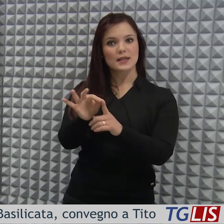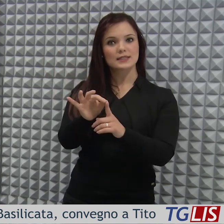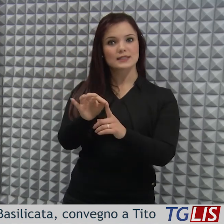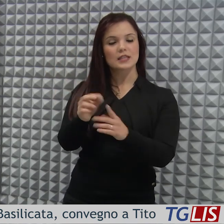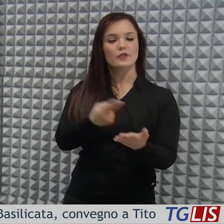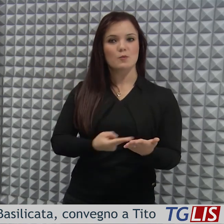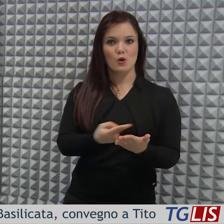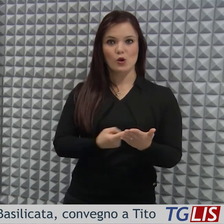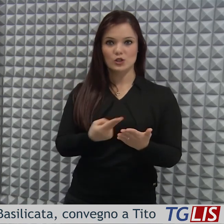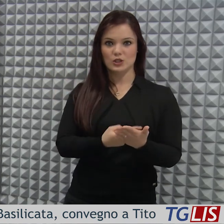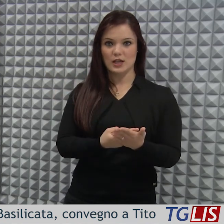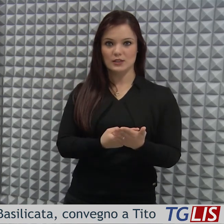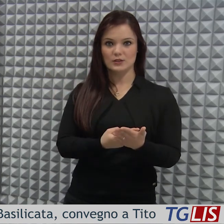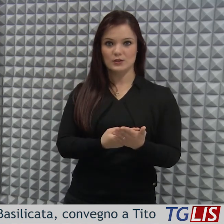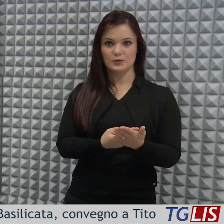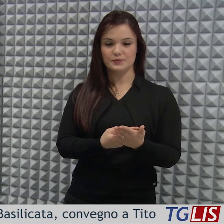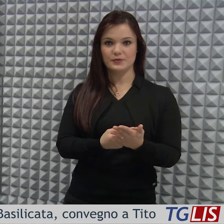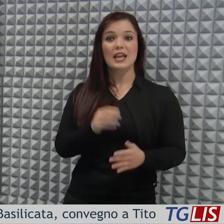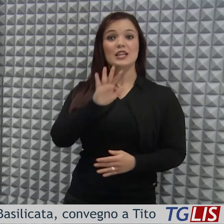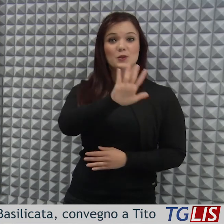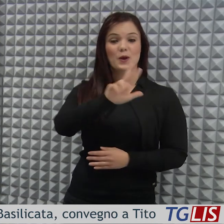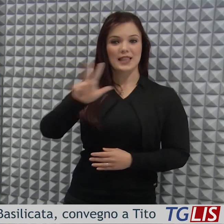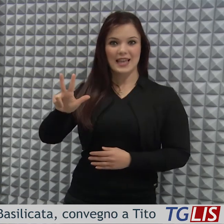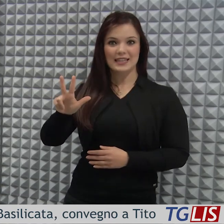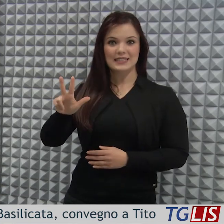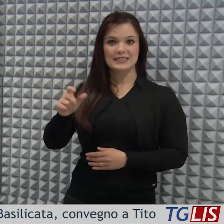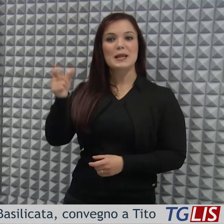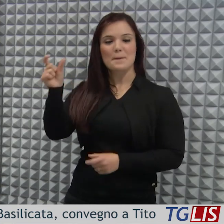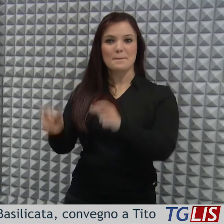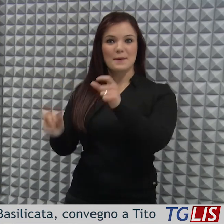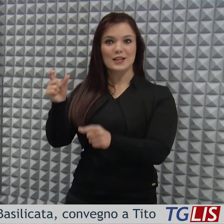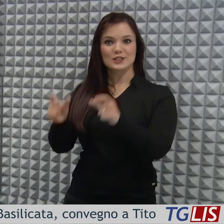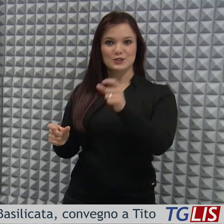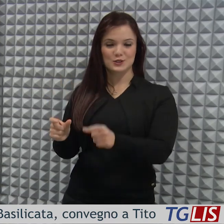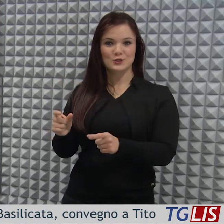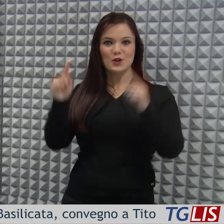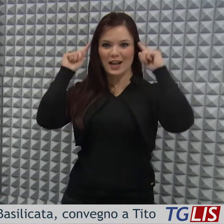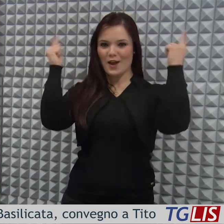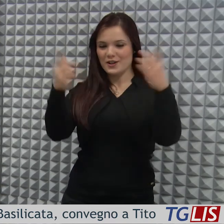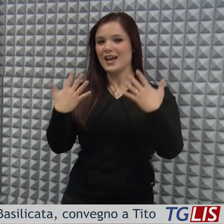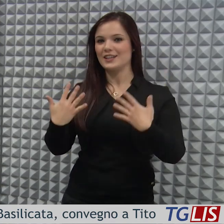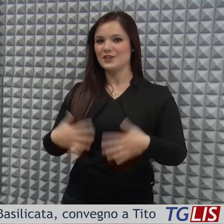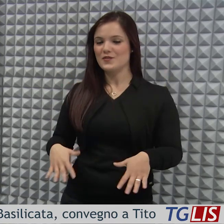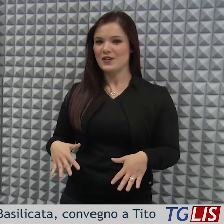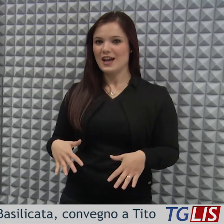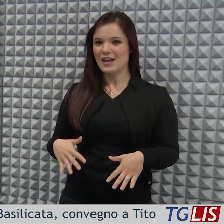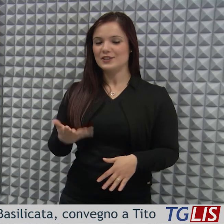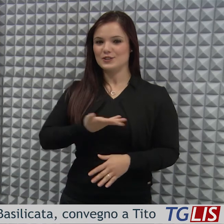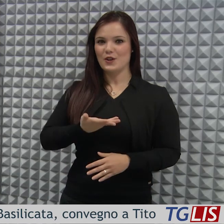del progetto che coinvolgeranno 53 giovani laureati sostenuti durante